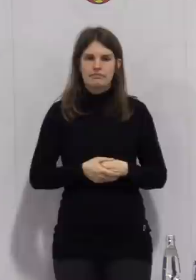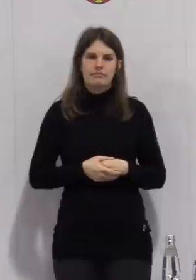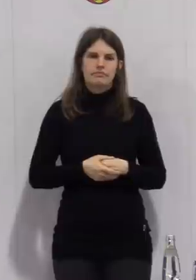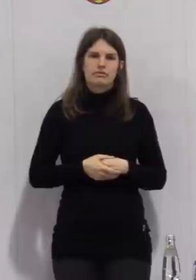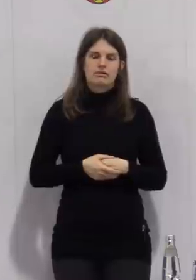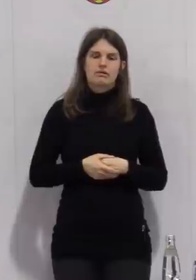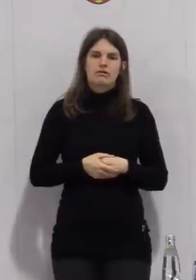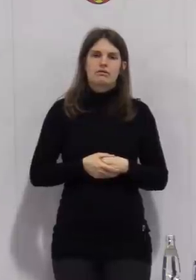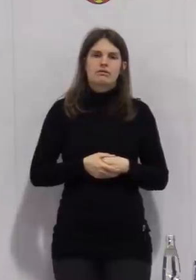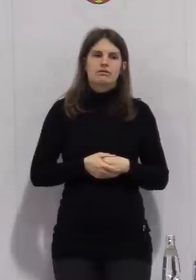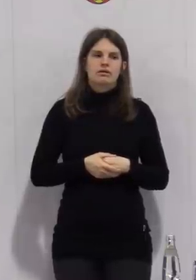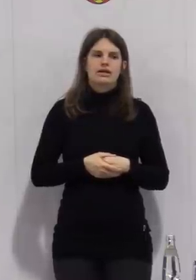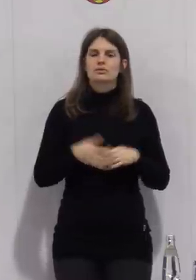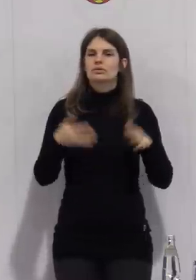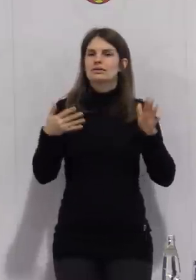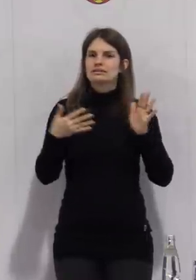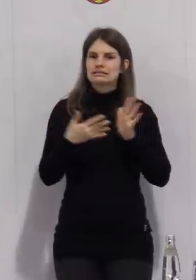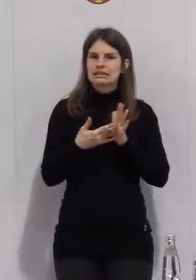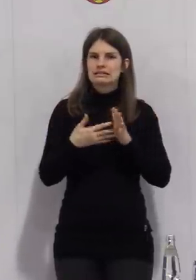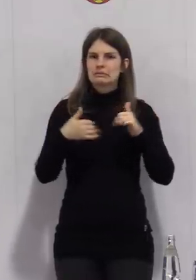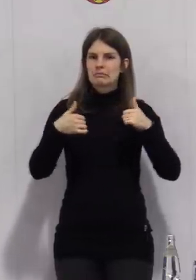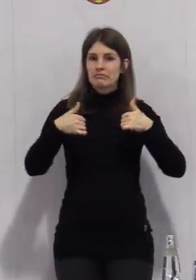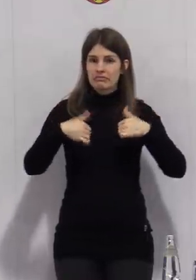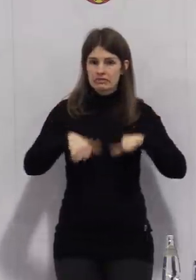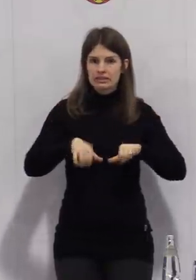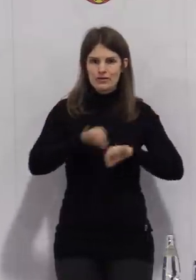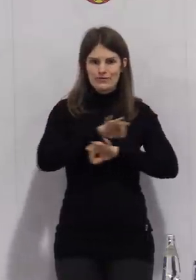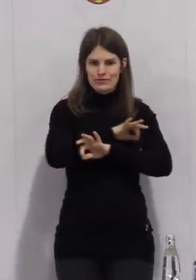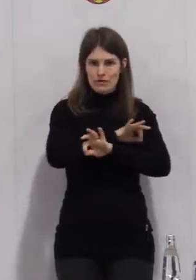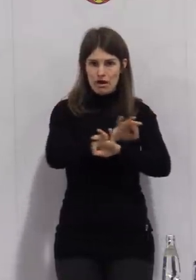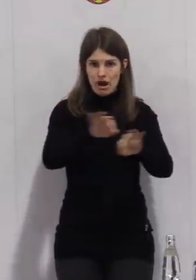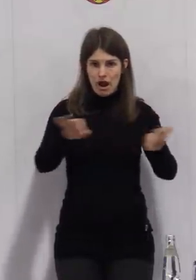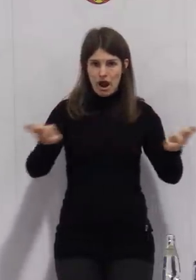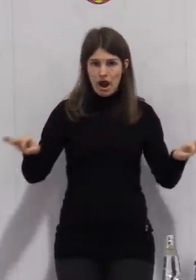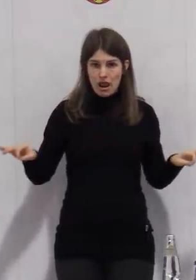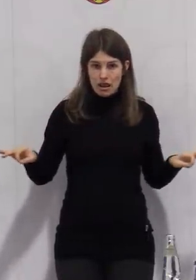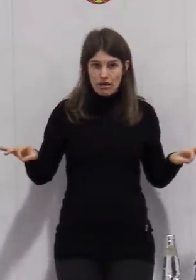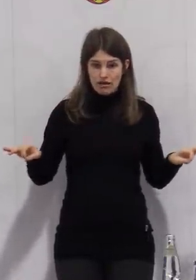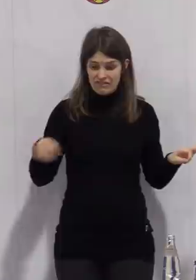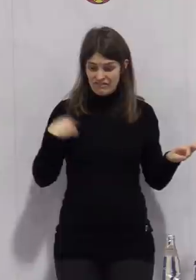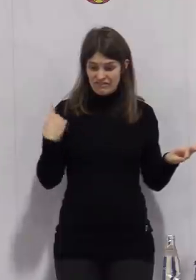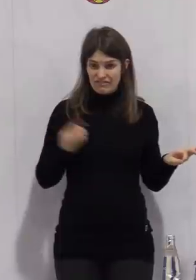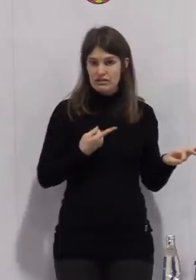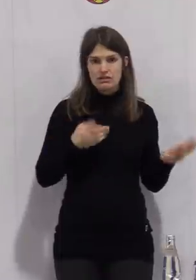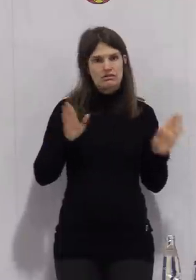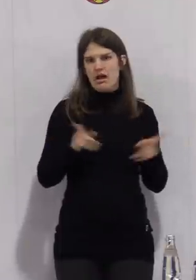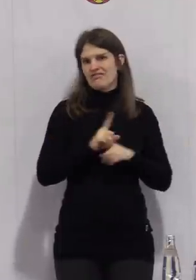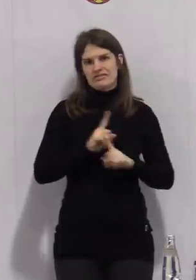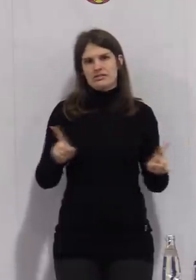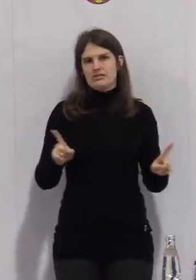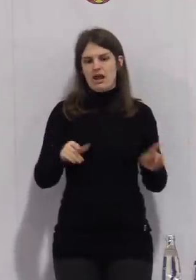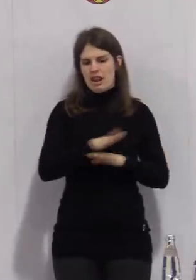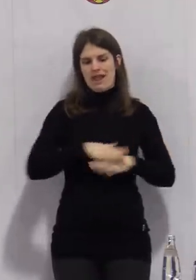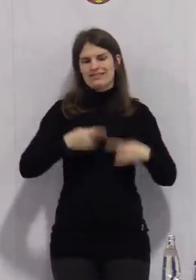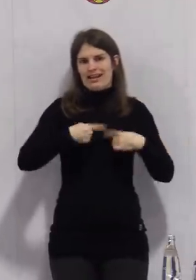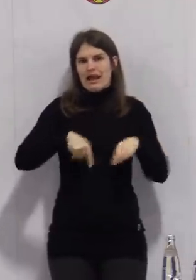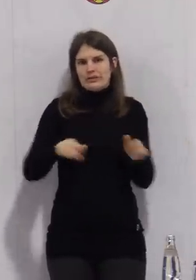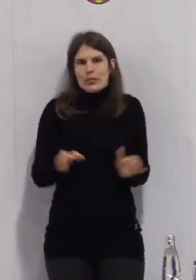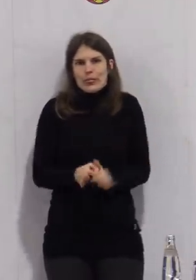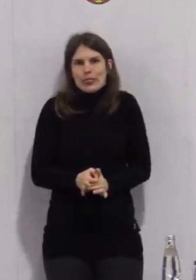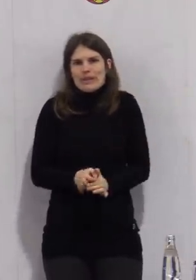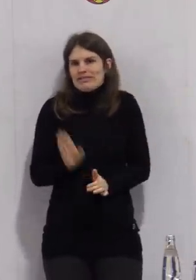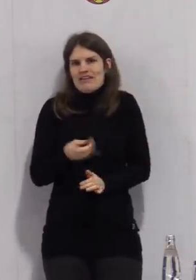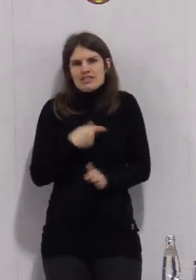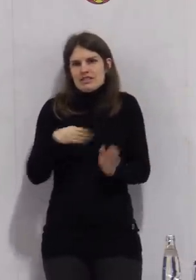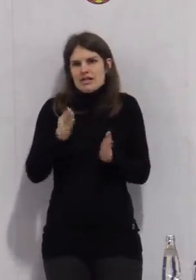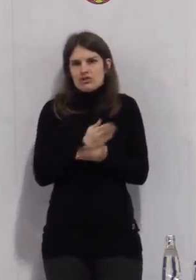mal eine Testpflicht für alle können wir auf Ebene eines Landkreises nicht statuieren. Dazu bedürfte es